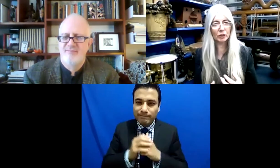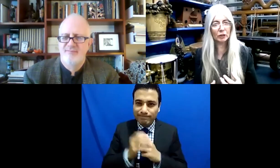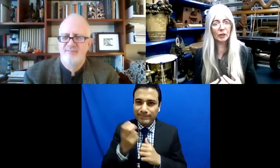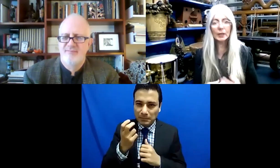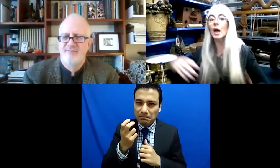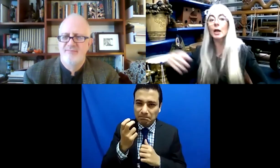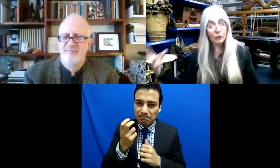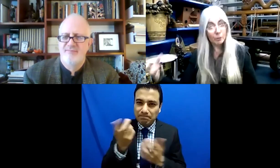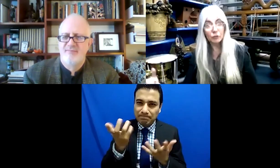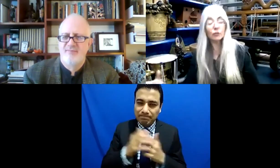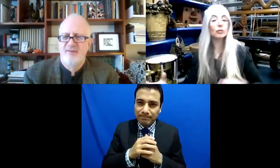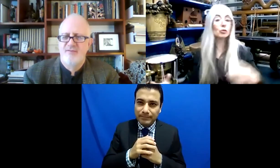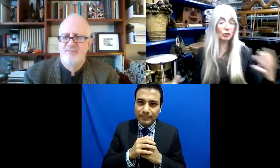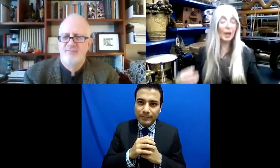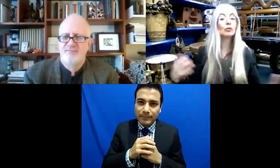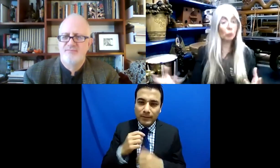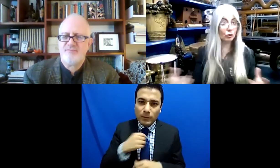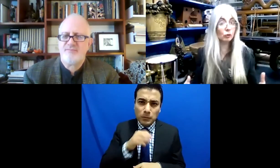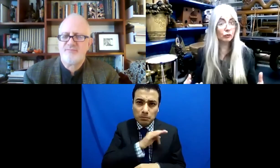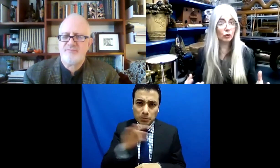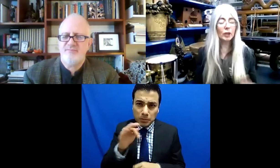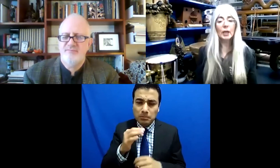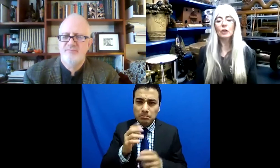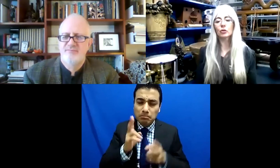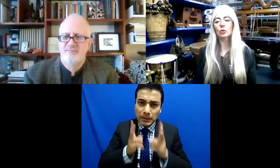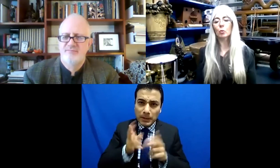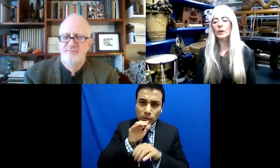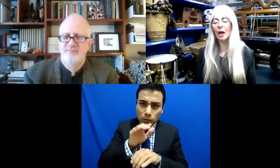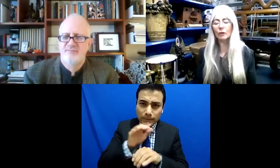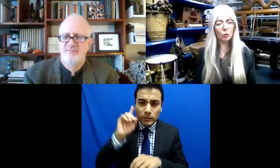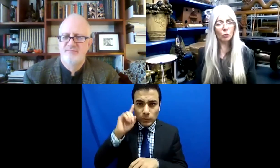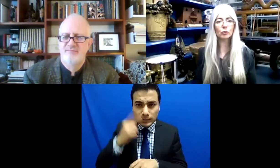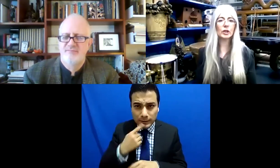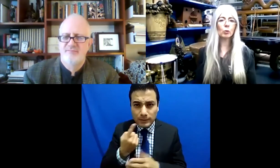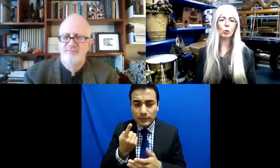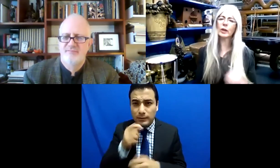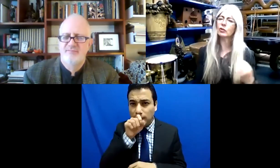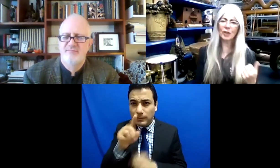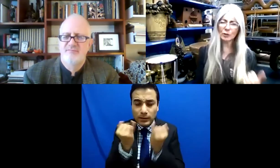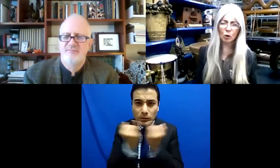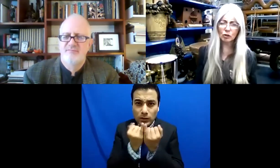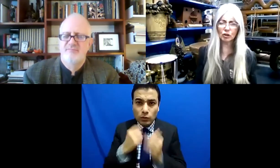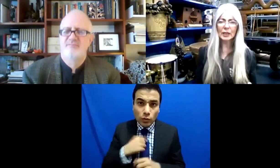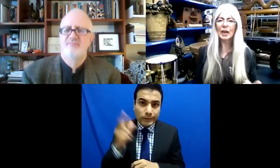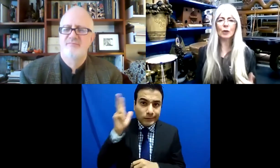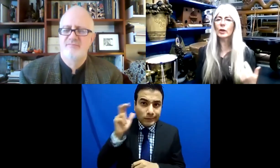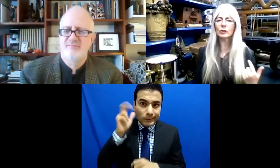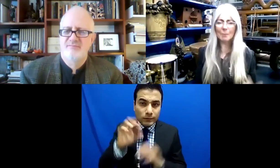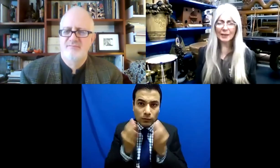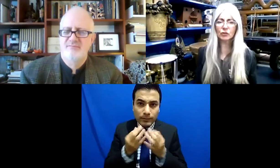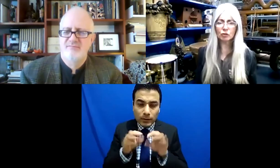hablar de mi situación con la sordera, con mi forma de escuchar y también la